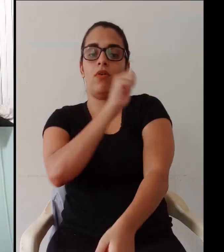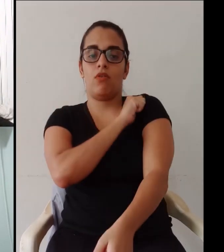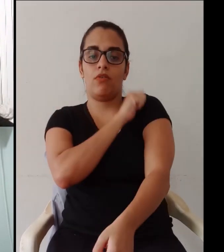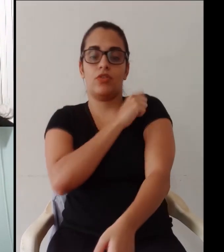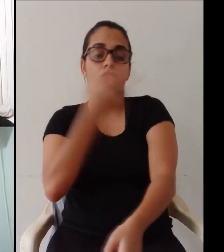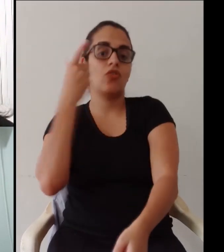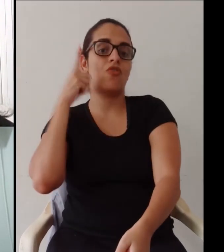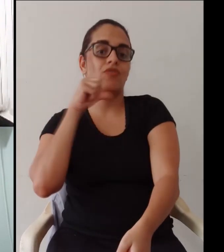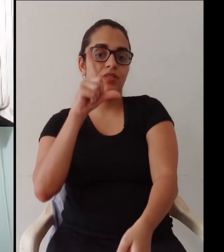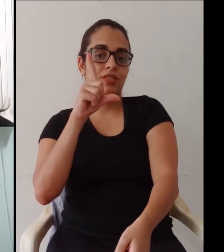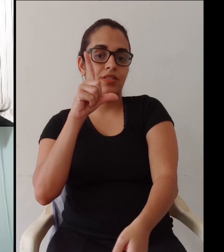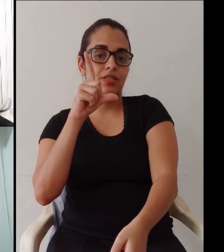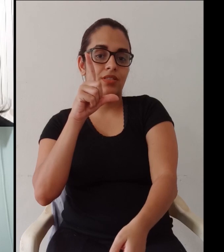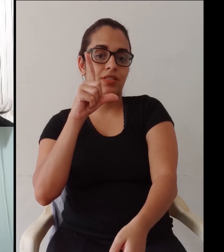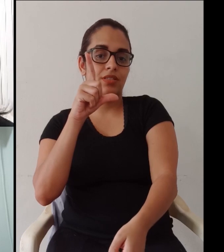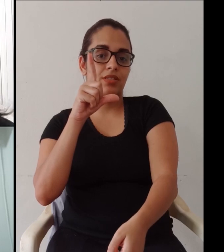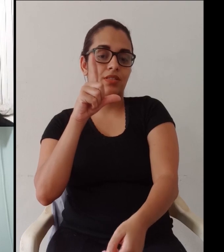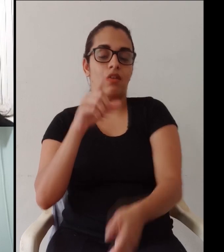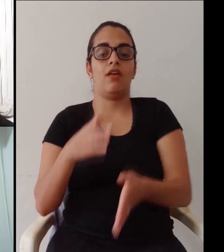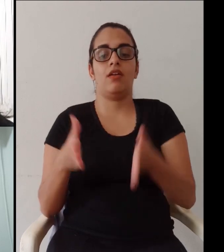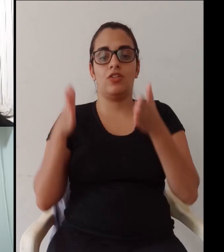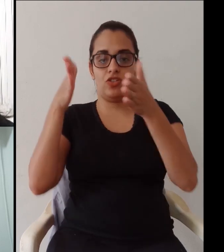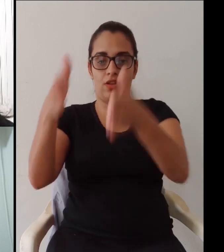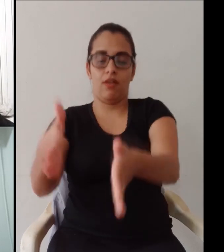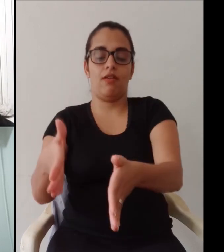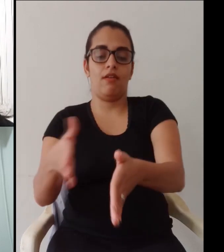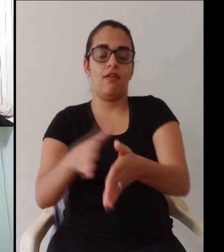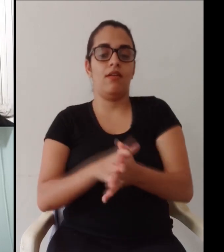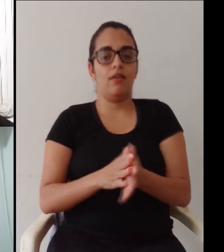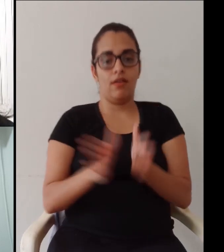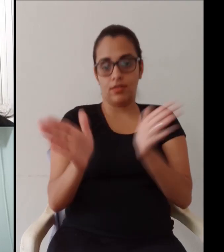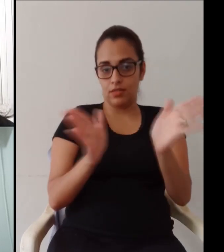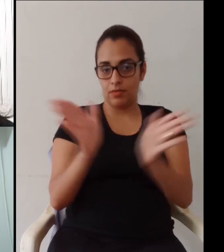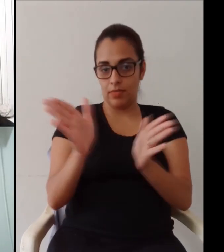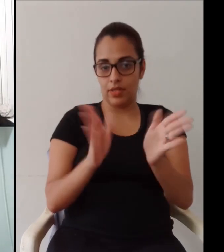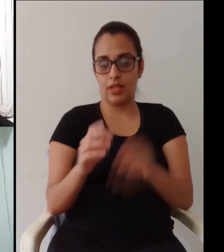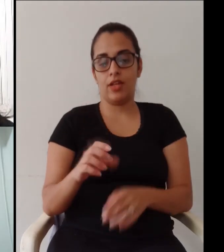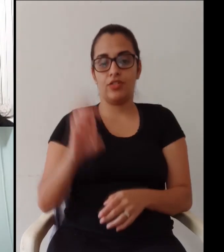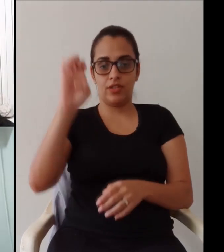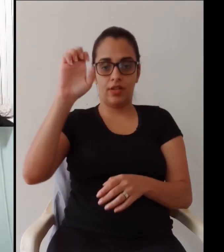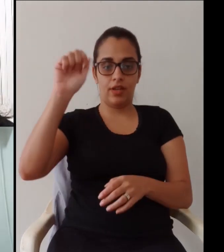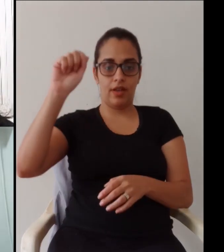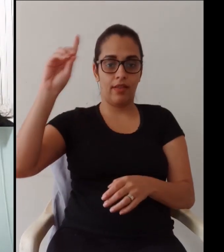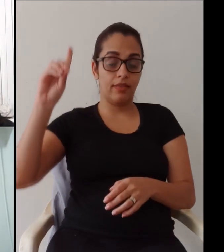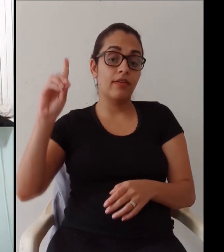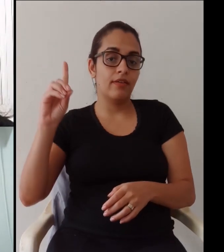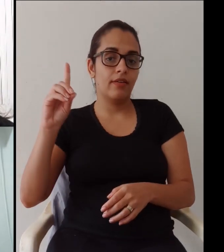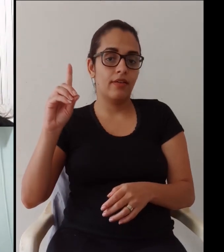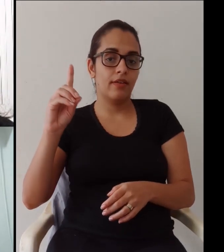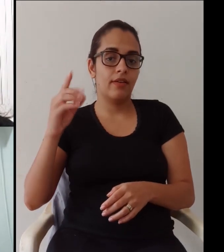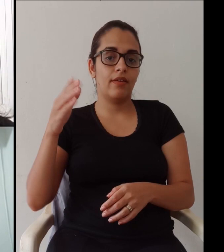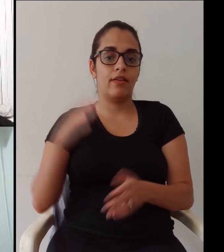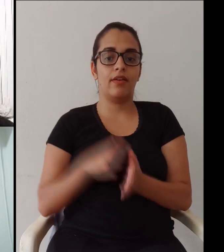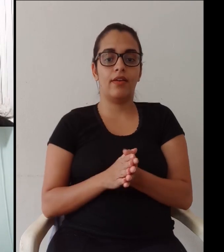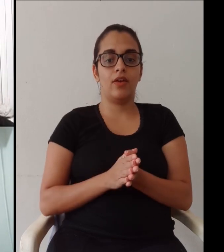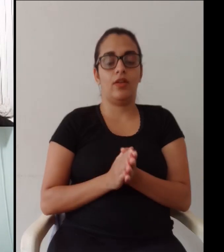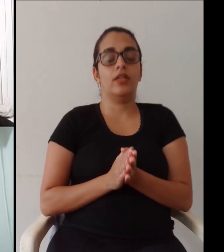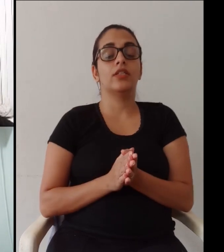conseguem trabalhar em tempo hábil antes da informação chegar para o aluno então a gente consegue ter um nível de